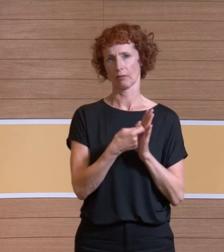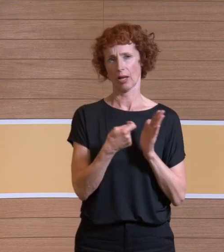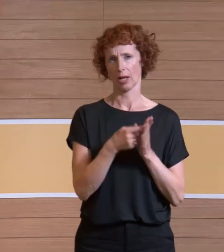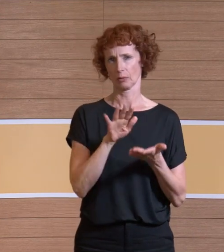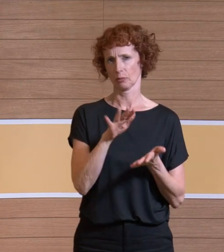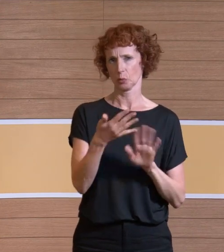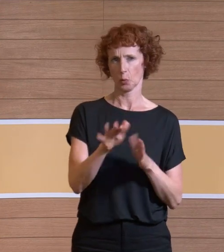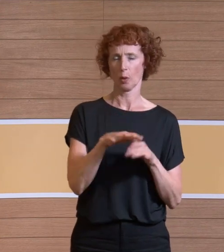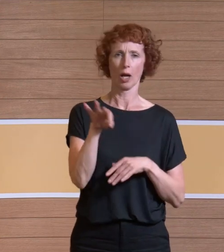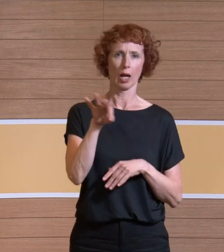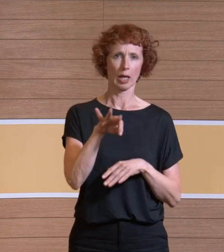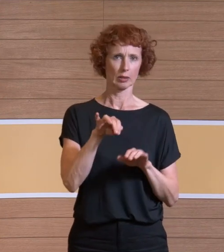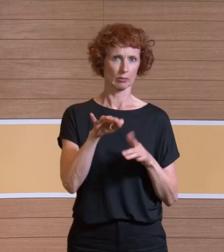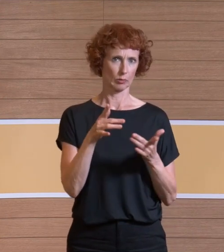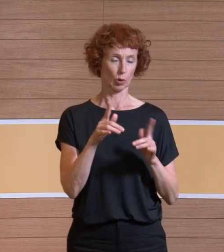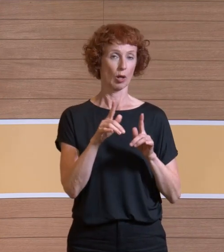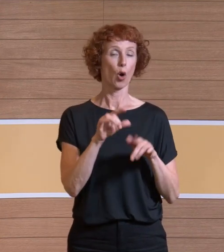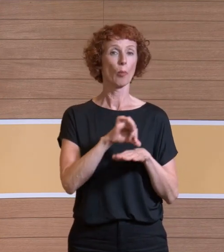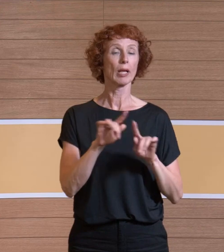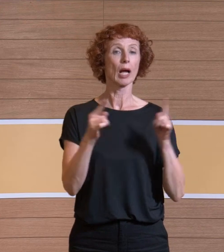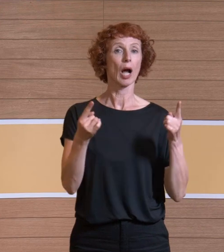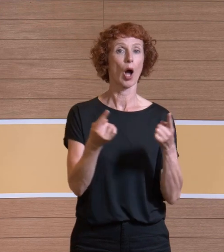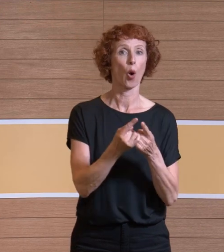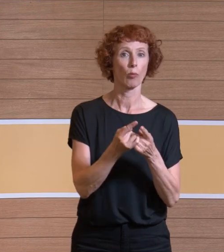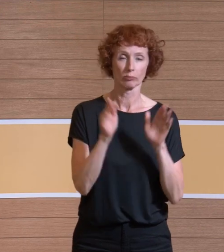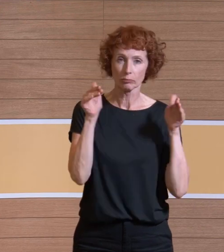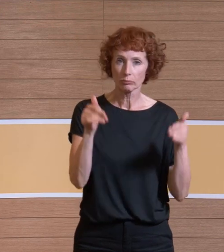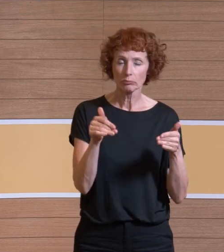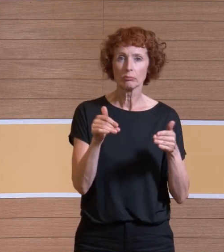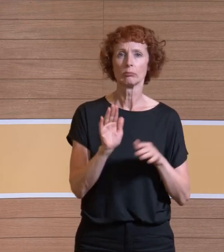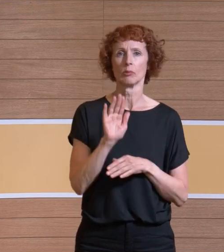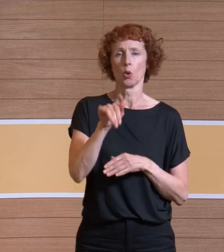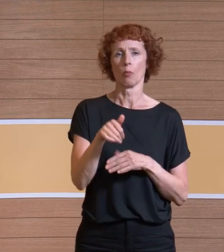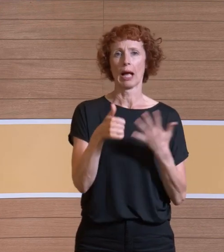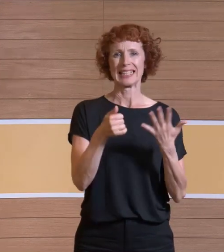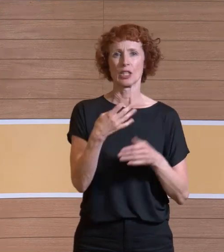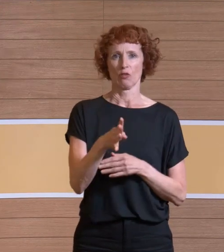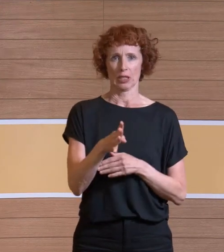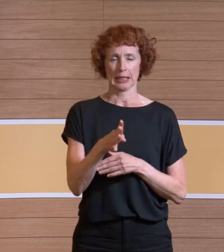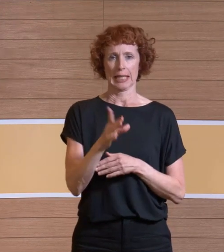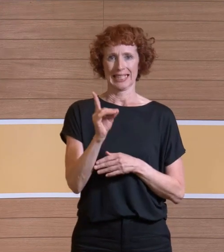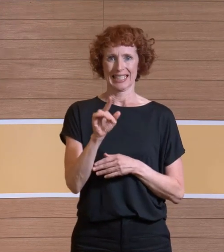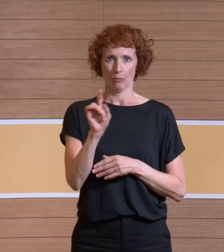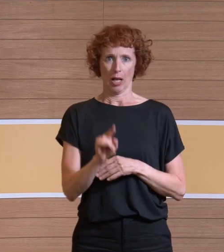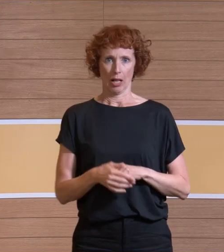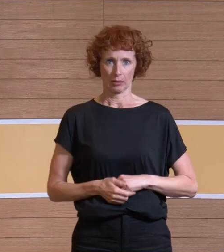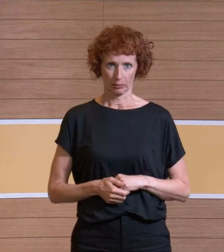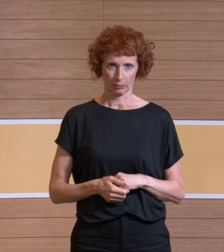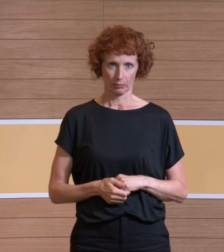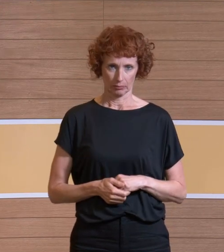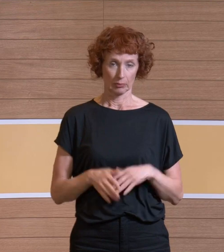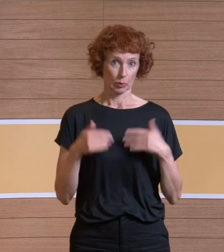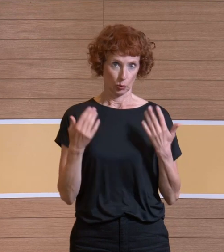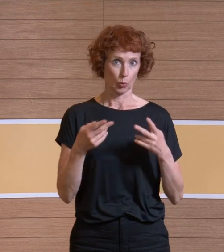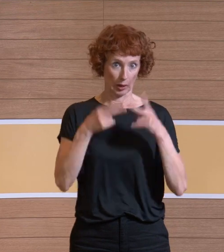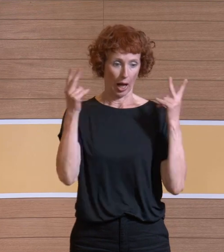einzelne Tätigkeiten in einem OP-Raum singulär betrachtet nicht mehr als 46 Dezibel überschreiten sollten. Ja, ist also